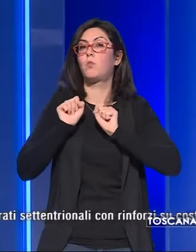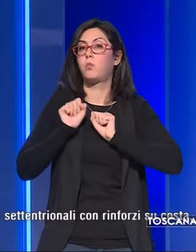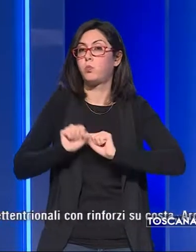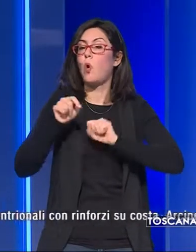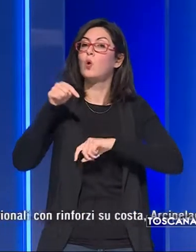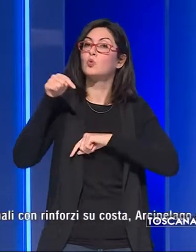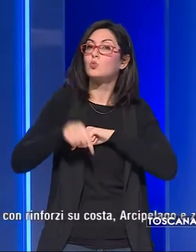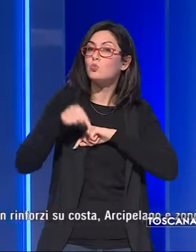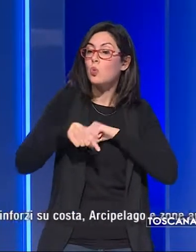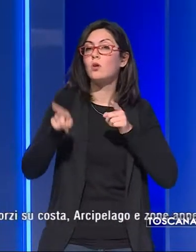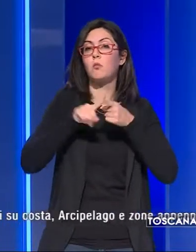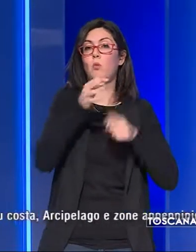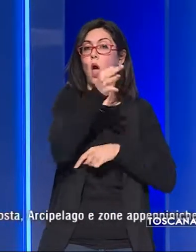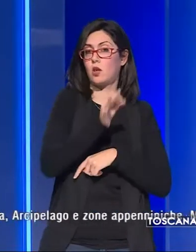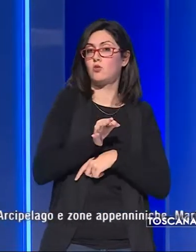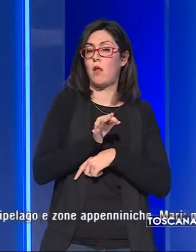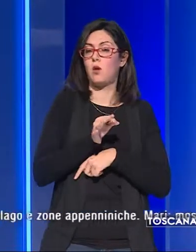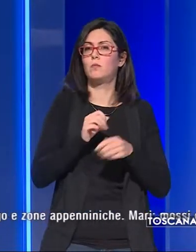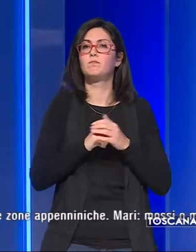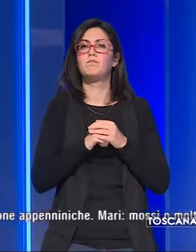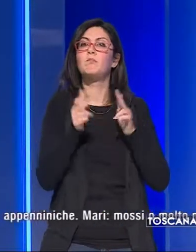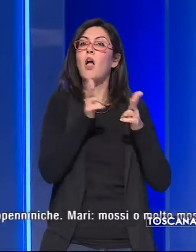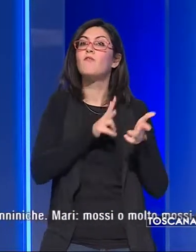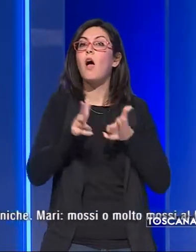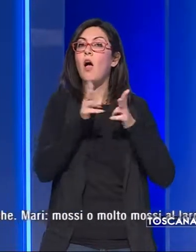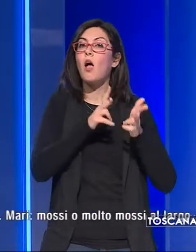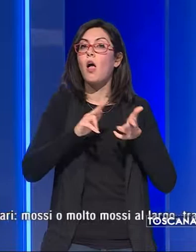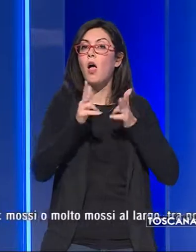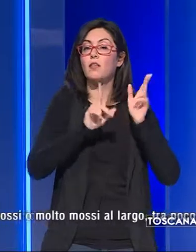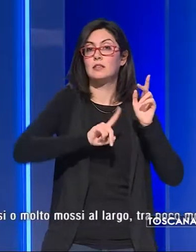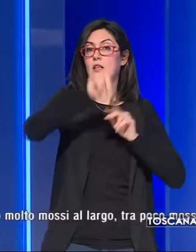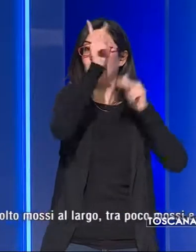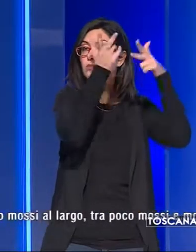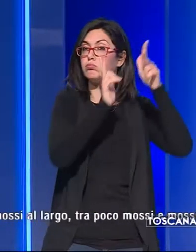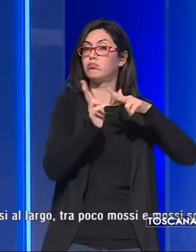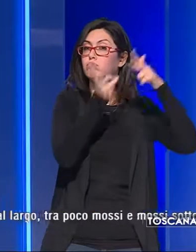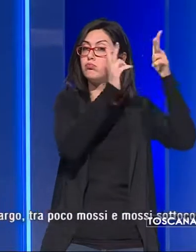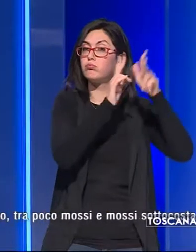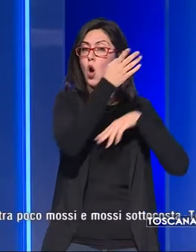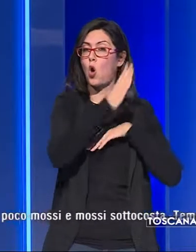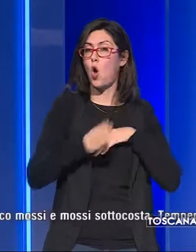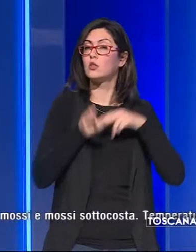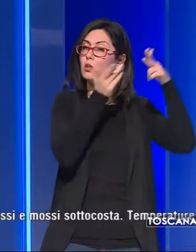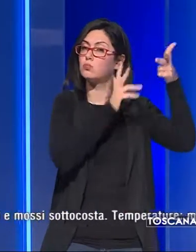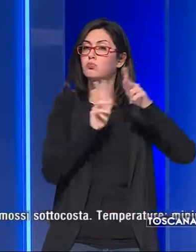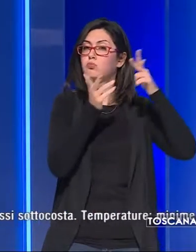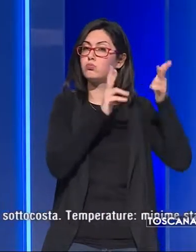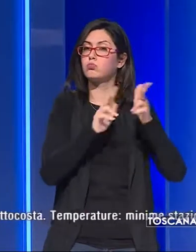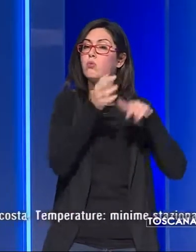sud e sull'arcipelago. I venti moderati settentrionali con rinforzi sulla costa,